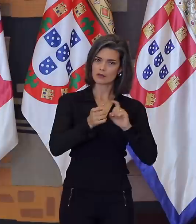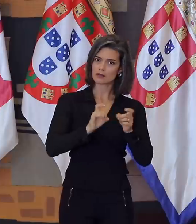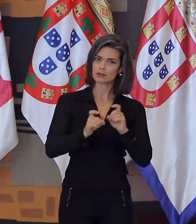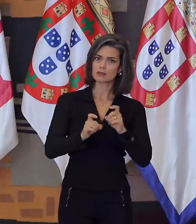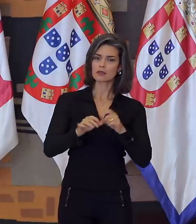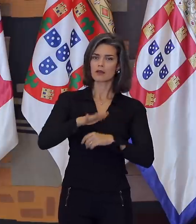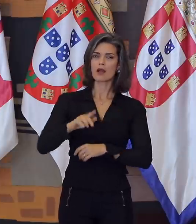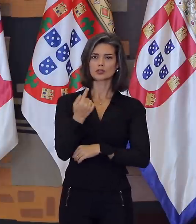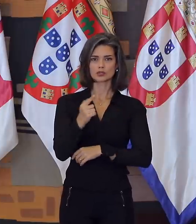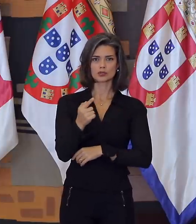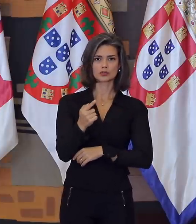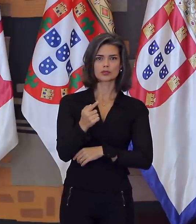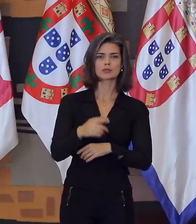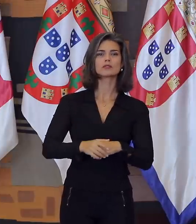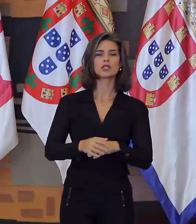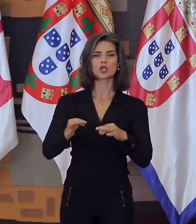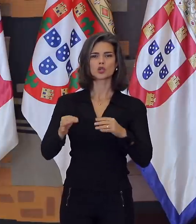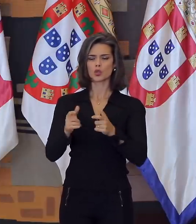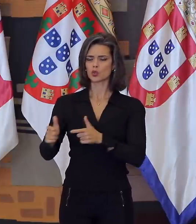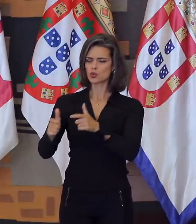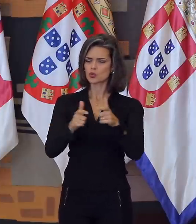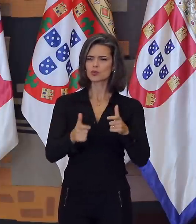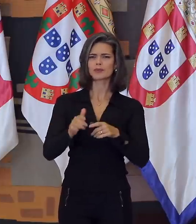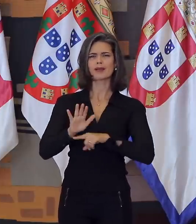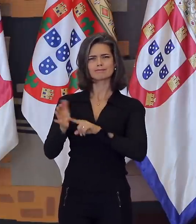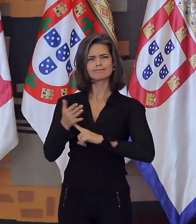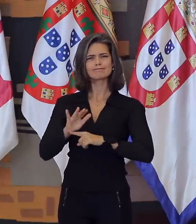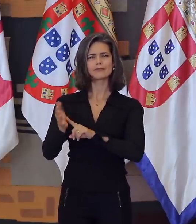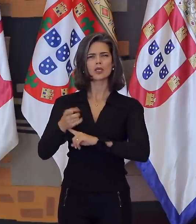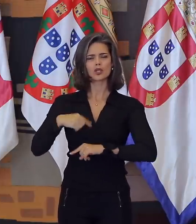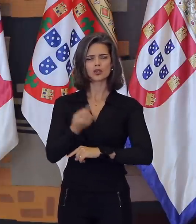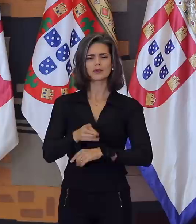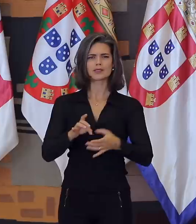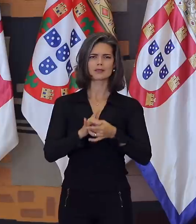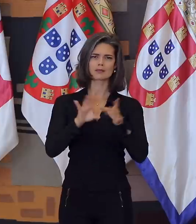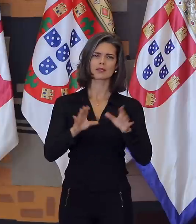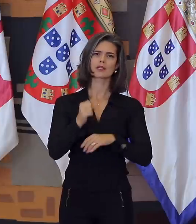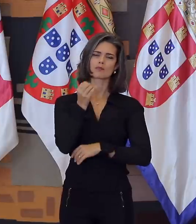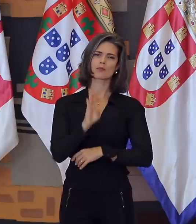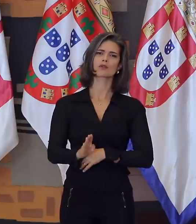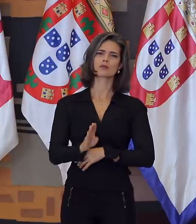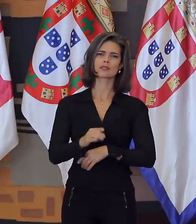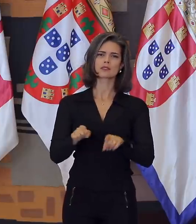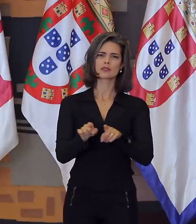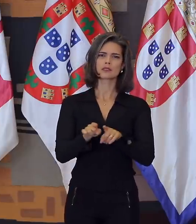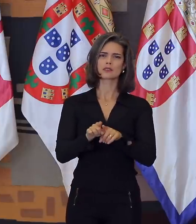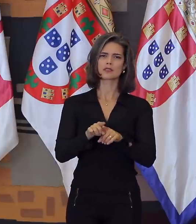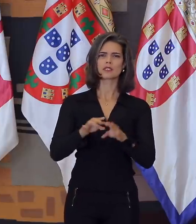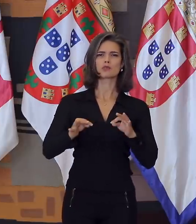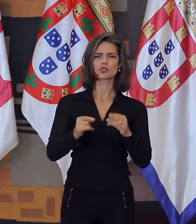áreas geográficas, dos temas multilaterais, às assessorias, estamos à disposição do Estado brasileiro e de nossos como